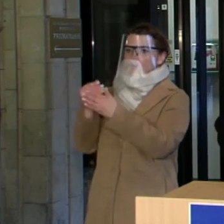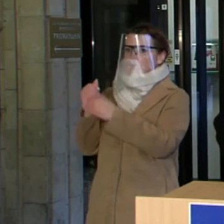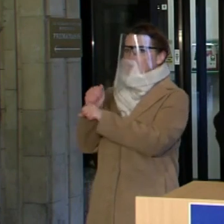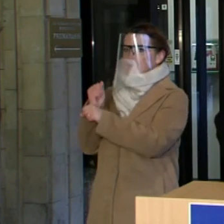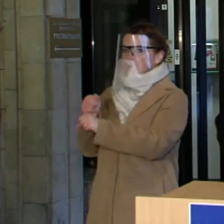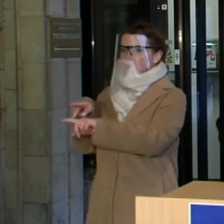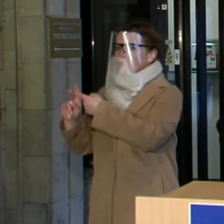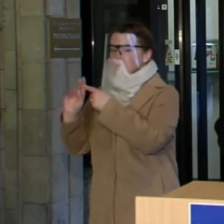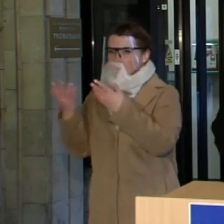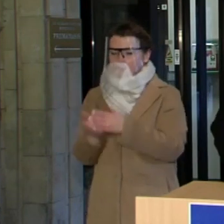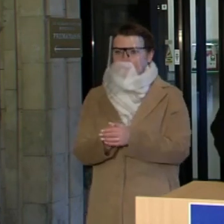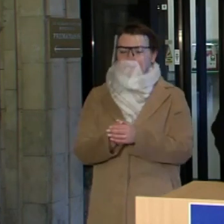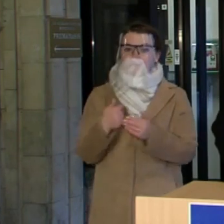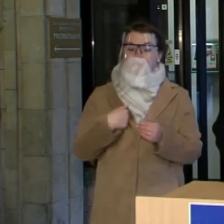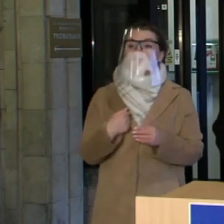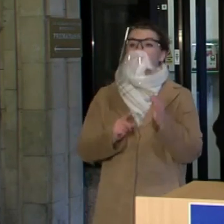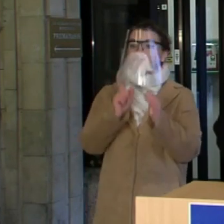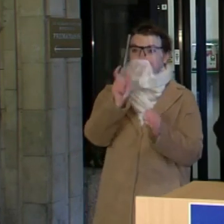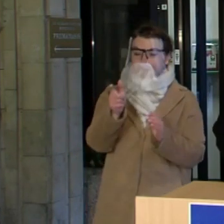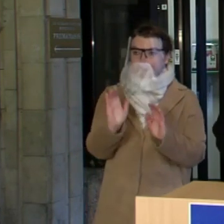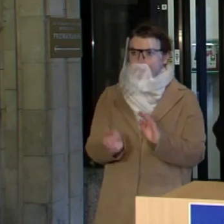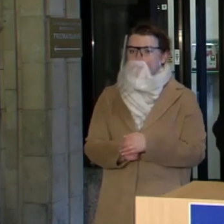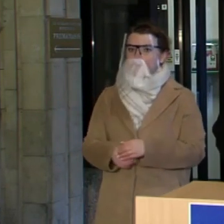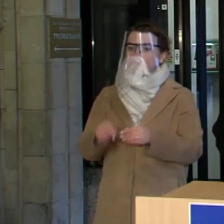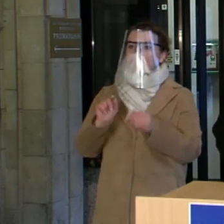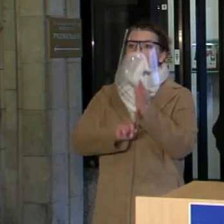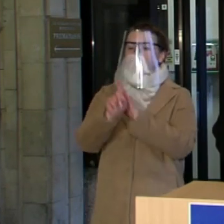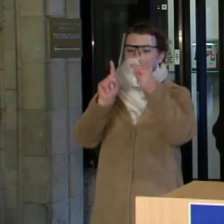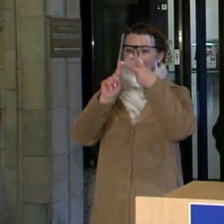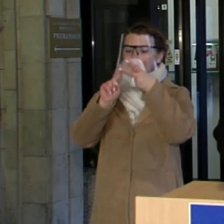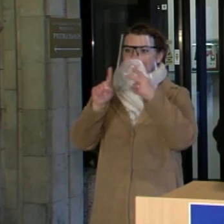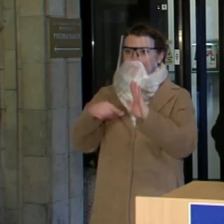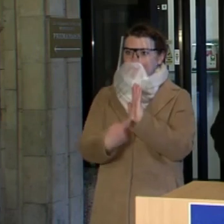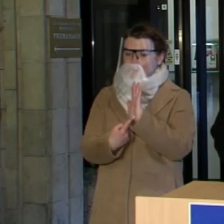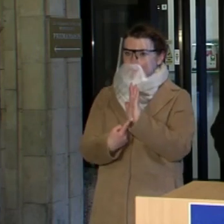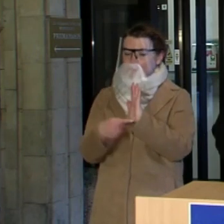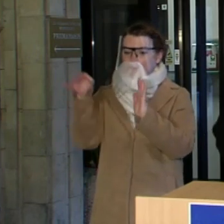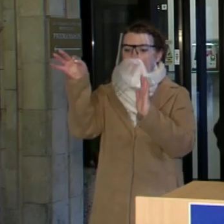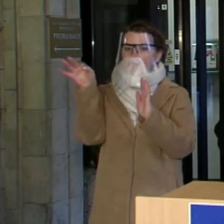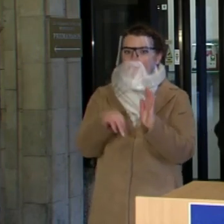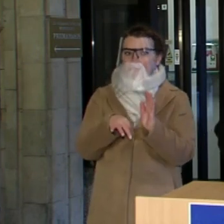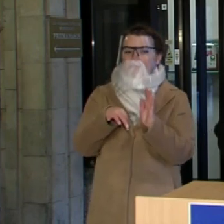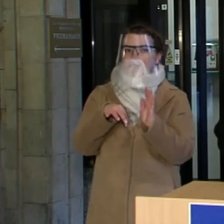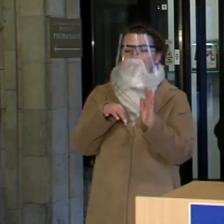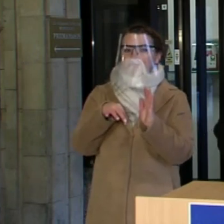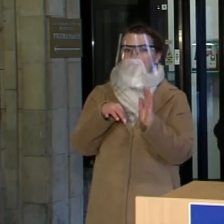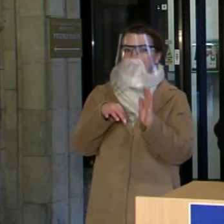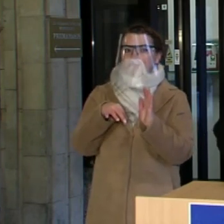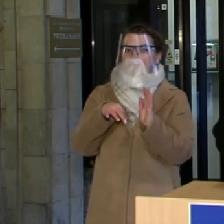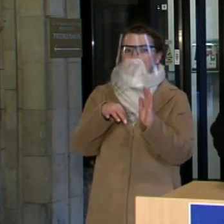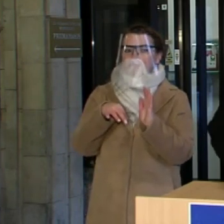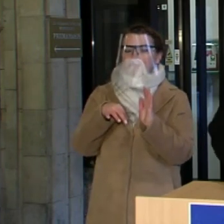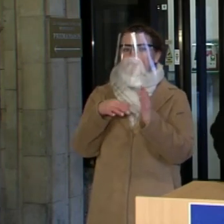Aš pradėsiu nuo antrosios reikalų pusės. Iš tikrųjų, dažnai tokiais atvejais atsiranda labai